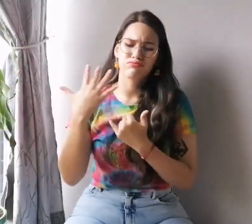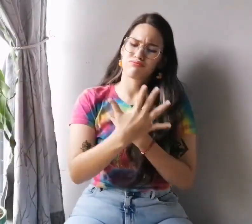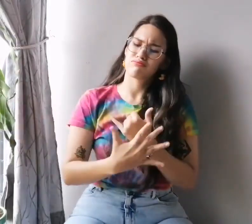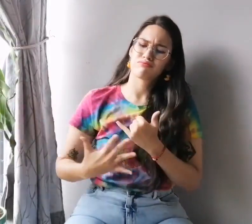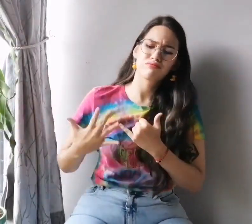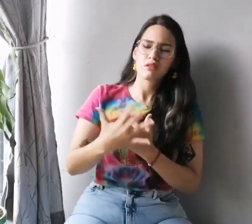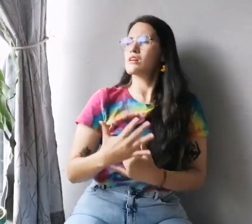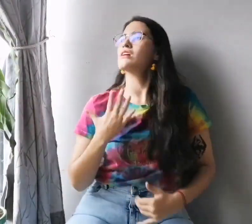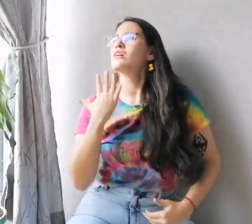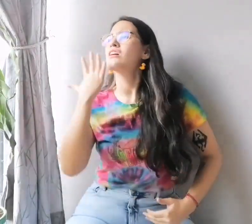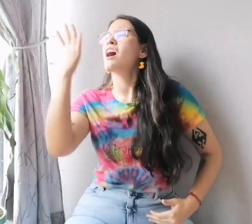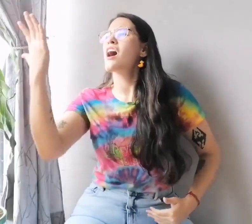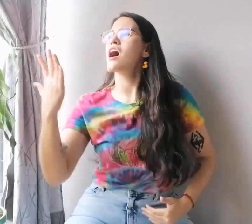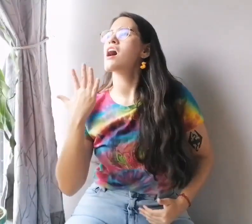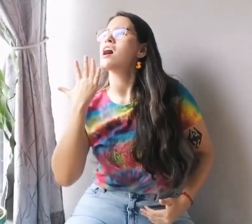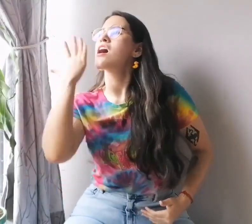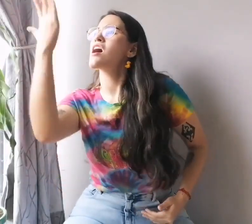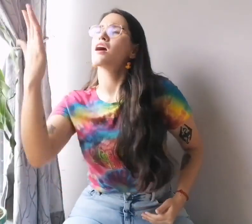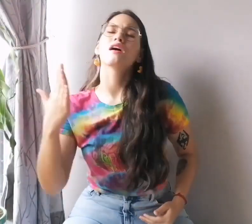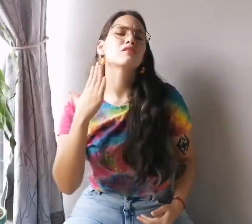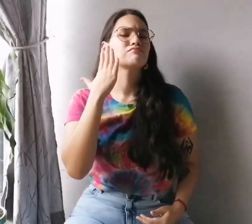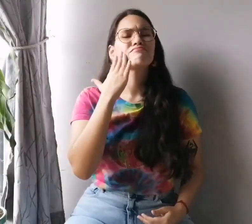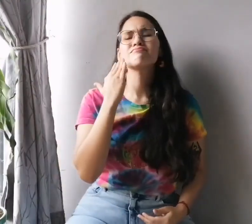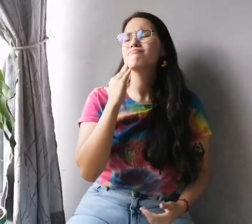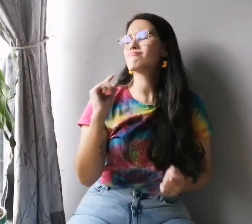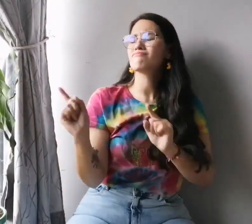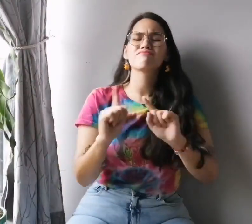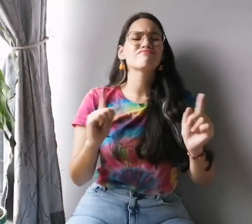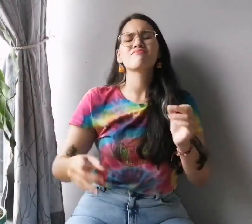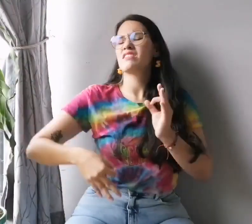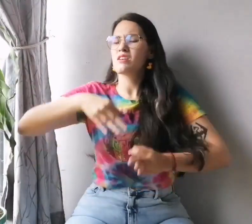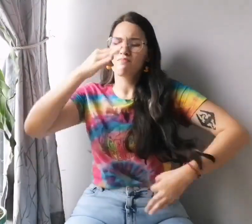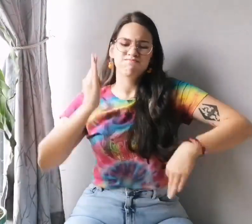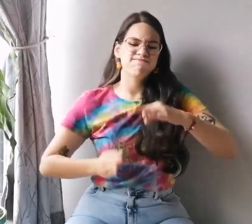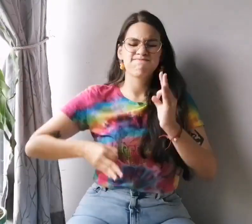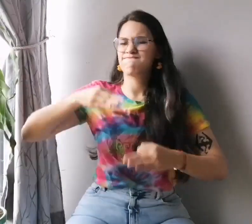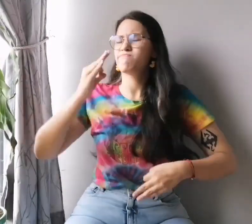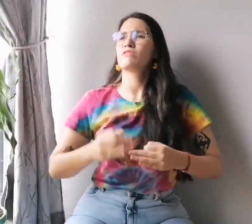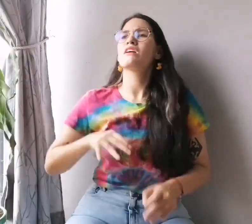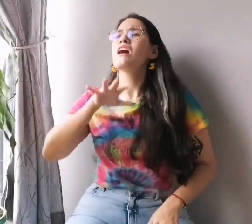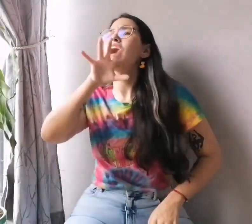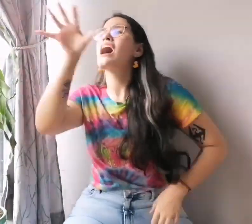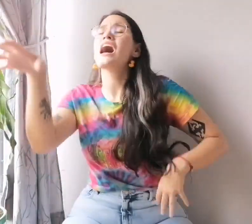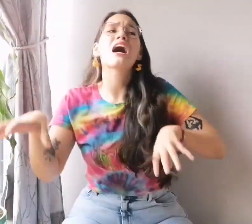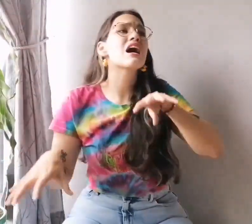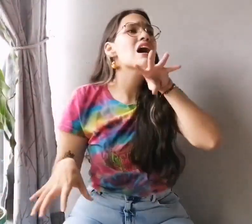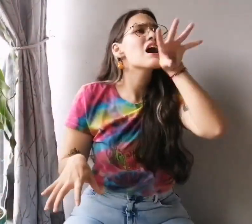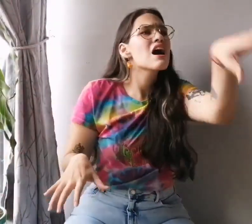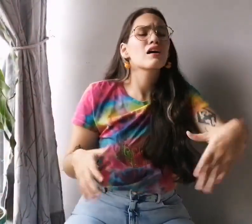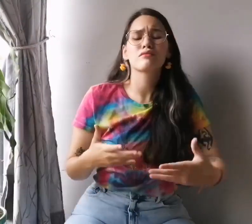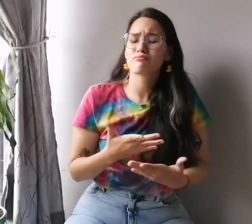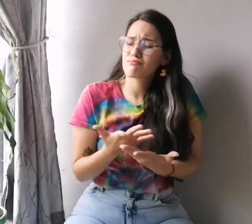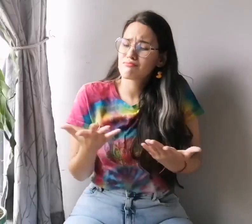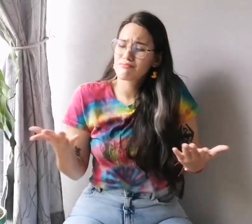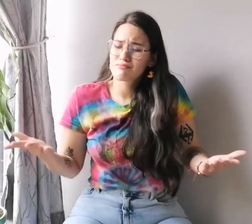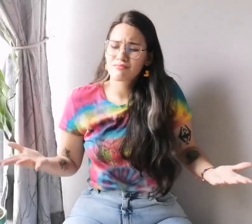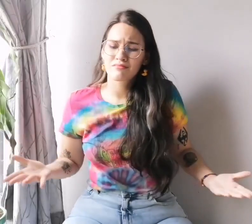colombianas Cantamos sin miedo, pedimos justicia Que habitamos por cada desaparecida